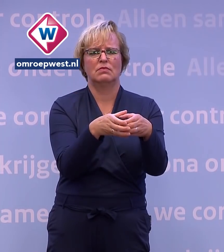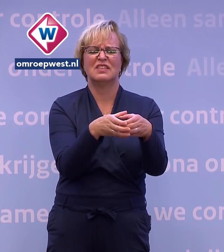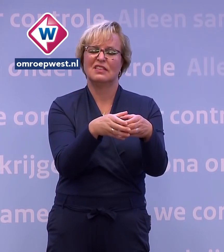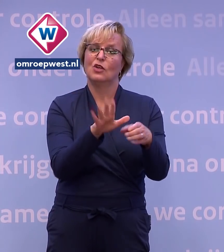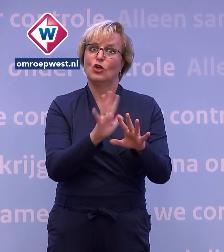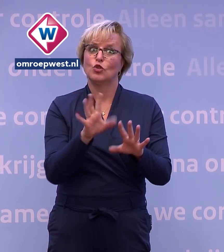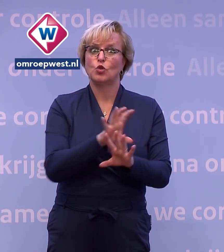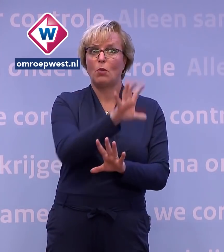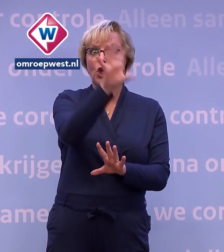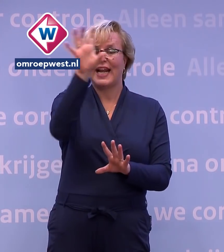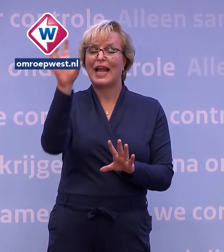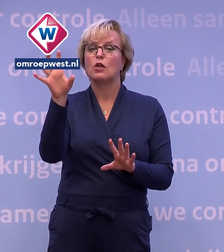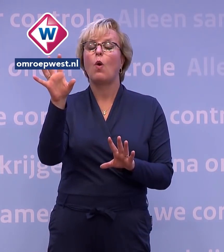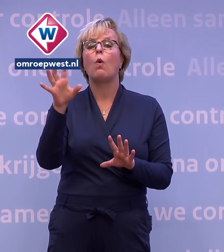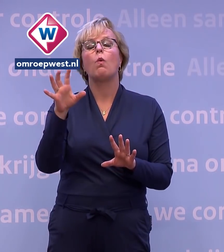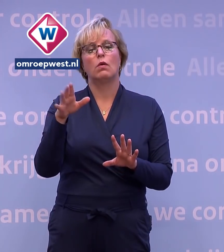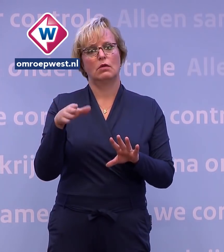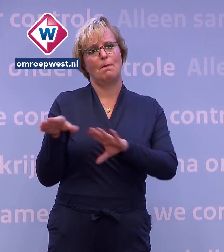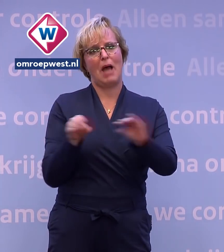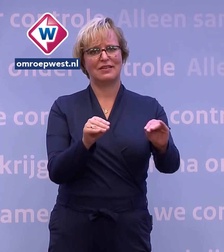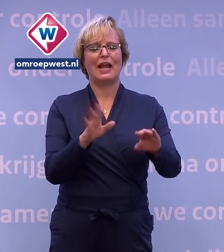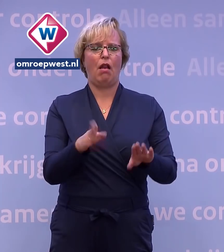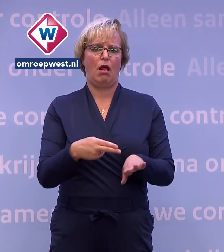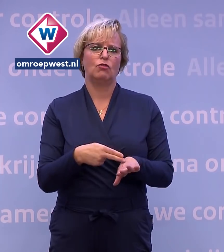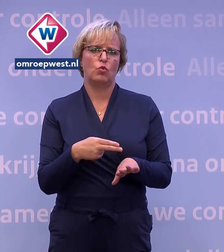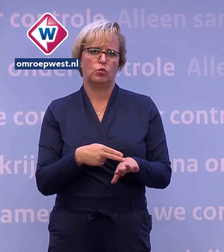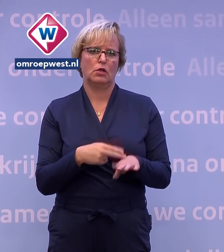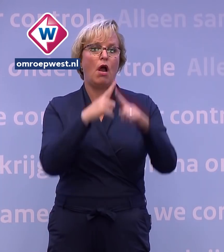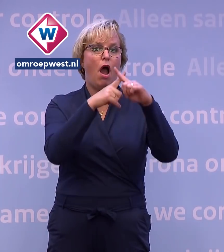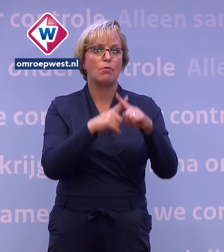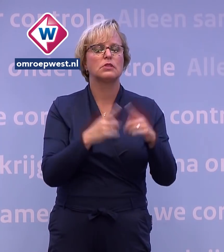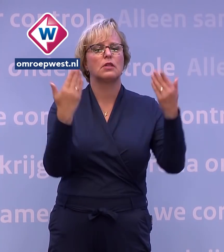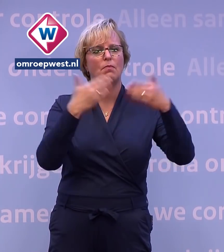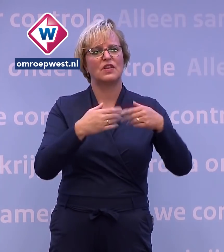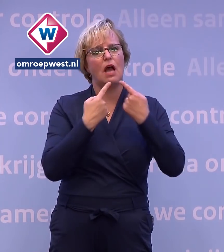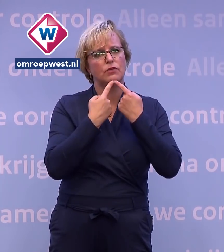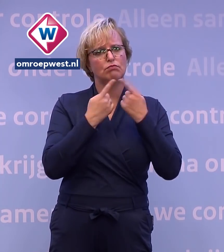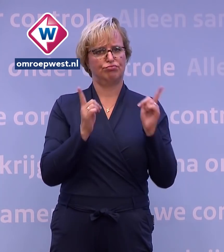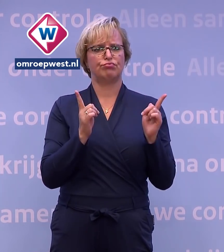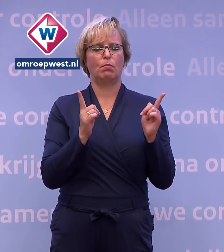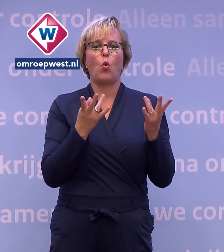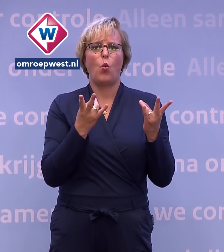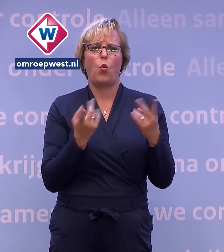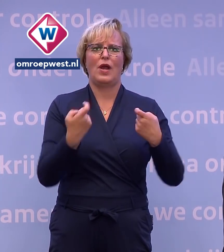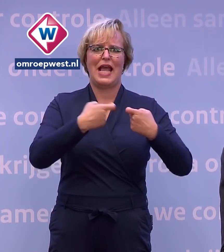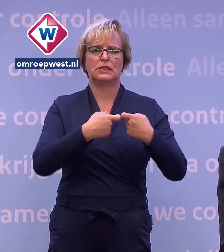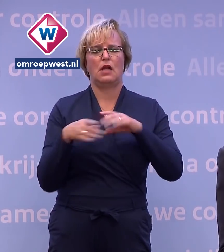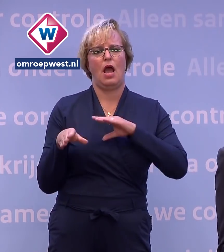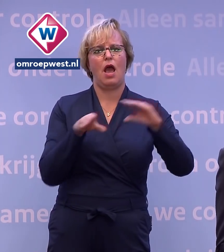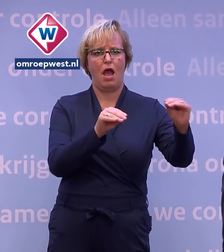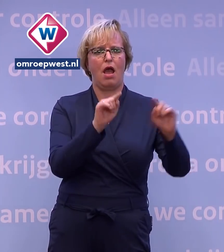in sommige regio's zijn verdergaande maatregelen nu al noodzakelijk. En Amsterdam ligt vanavond toe, dat zei de premier al, wat daar extra nodig is.